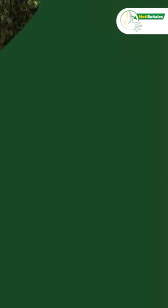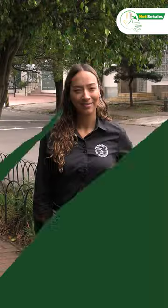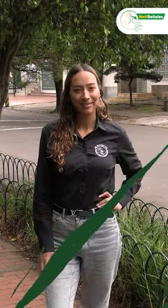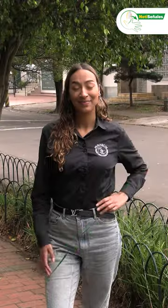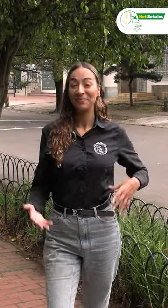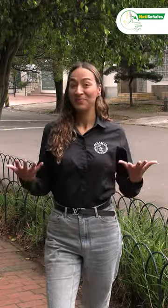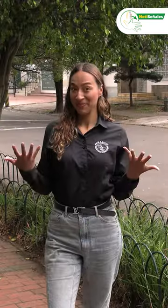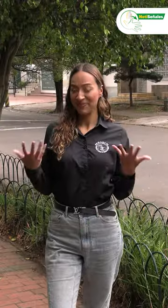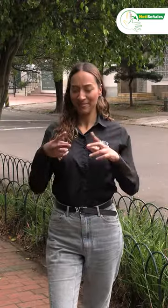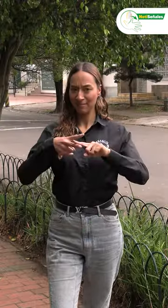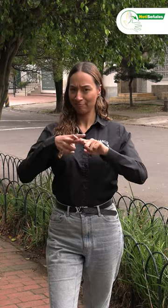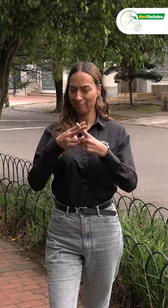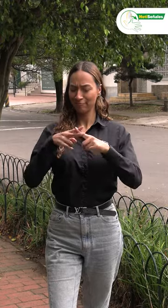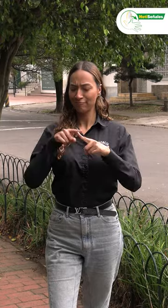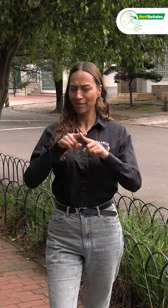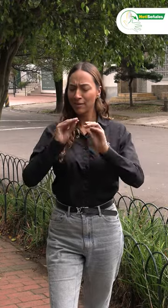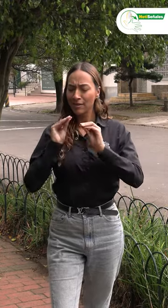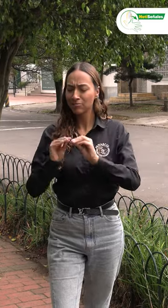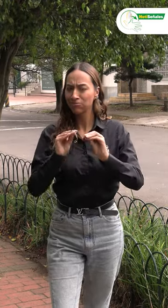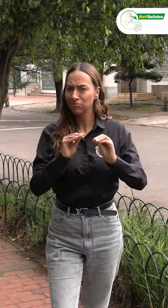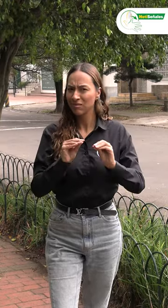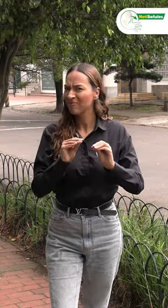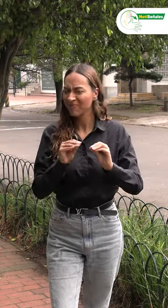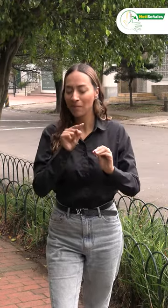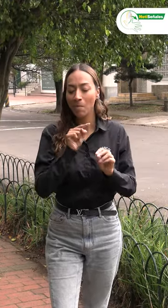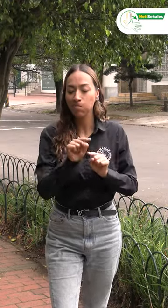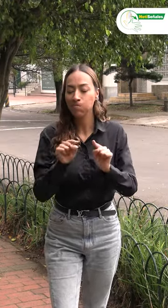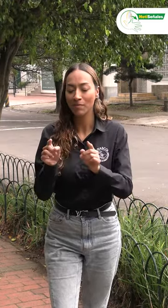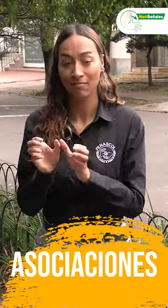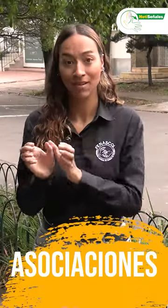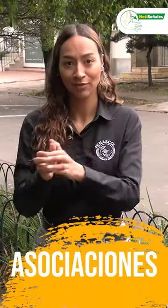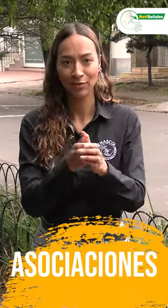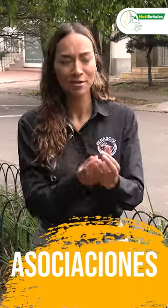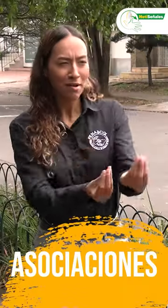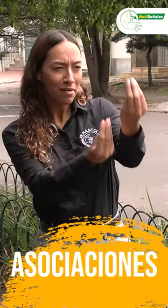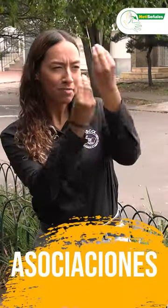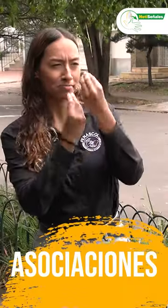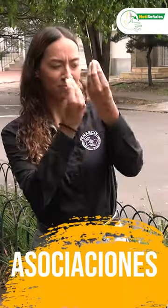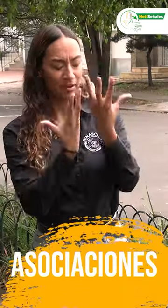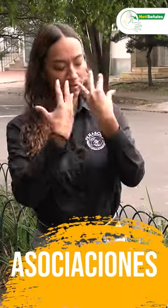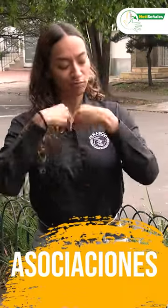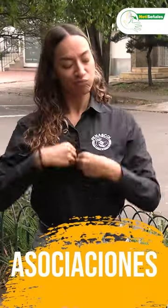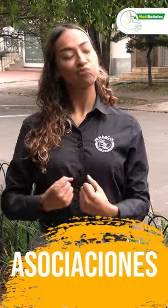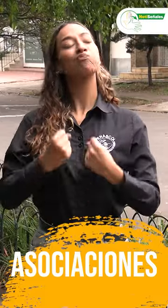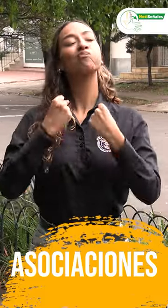Sí, estos talleres de fortalecimiento a las asociaciones se seguirán